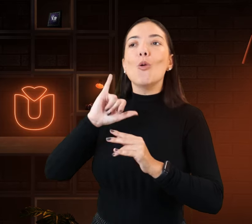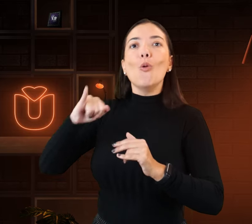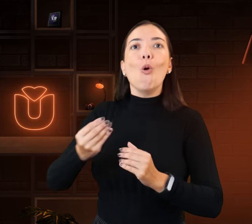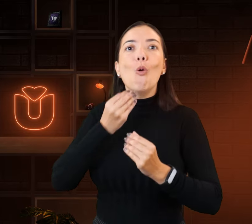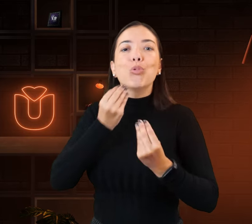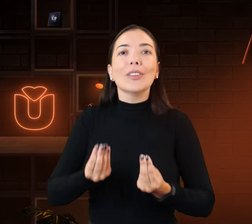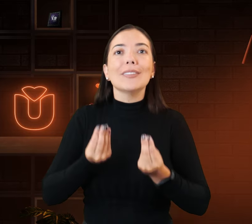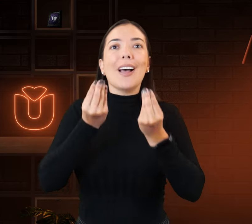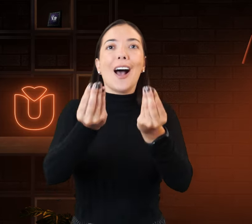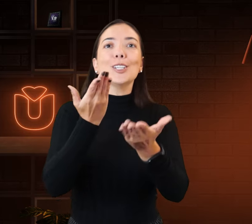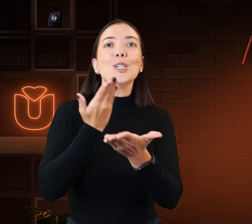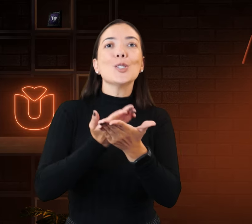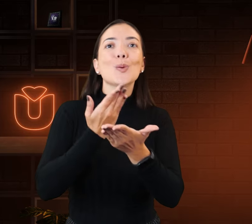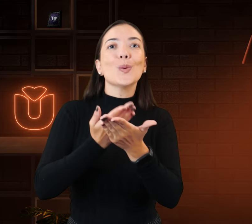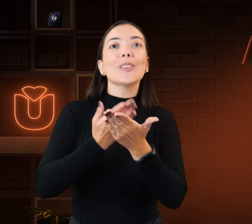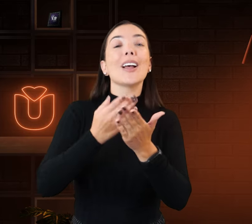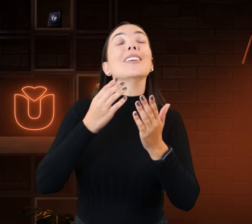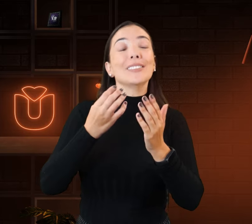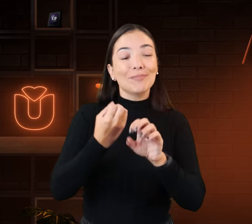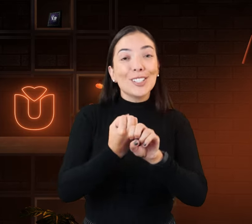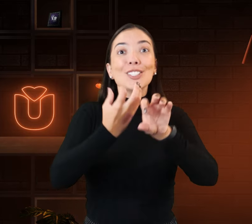lhe dá essa oportunidade do estudo à distância.